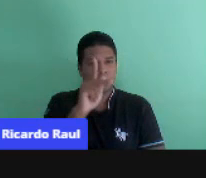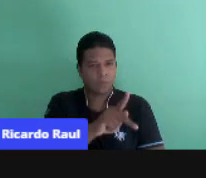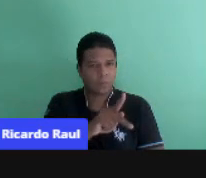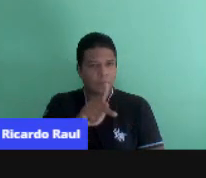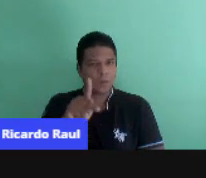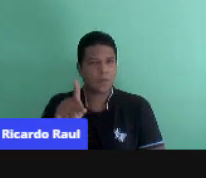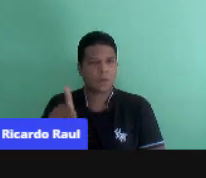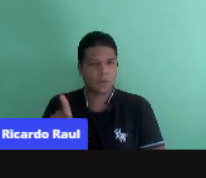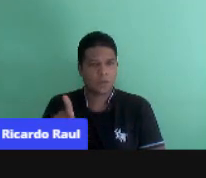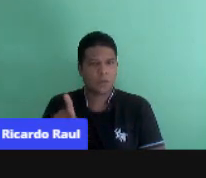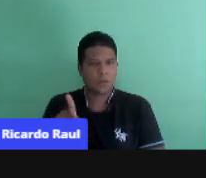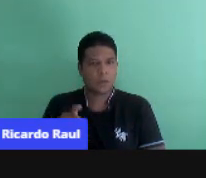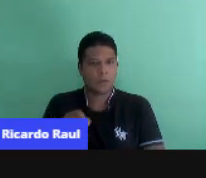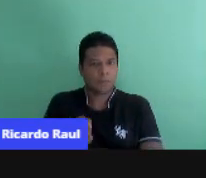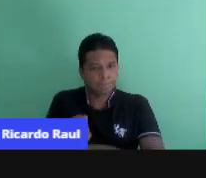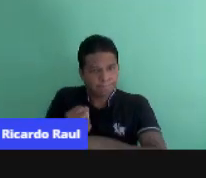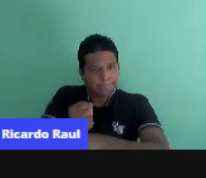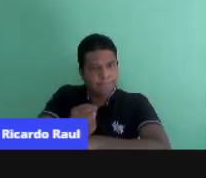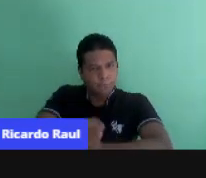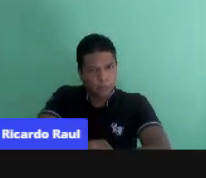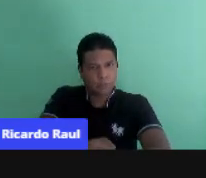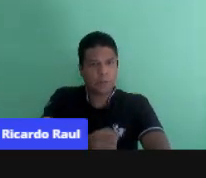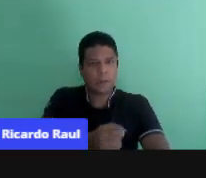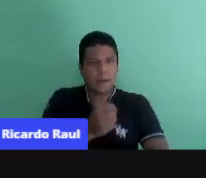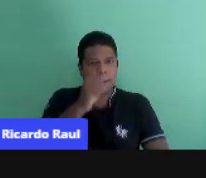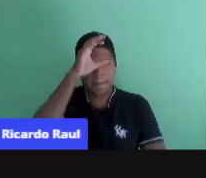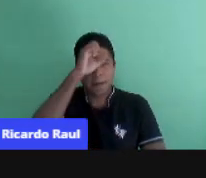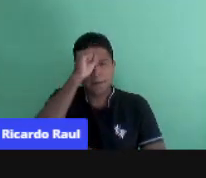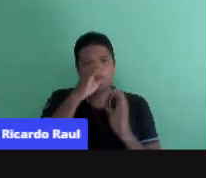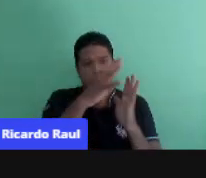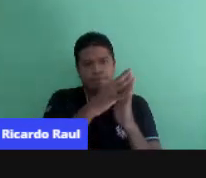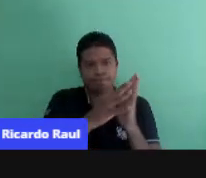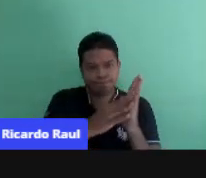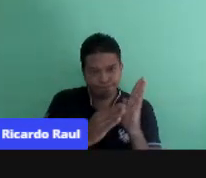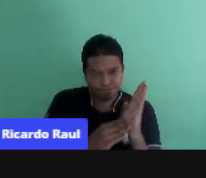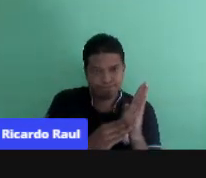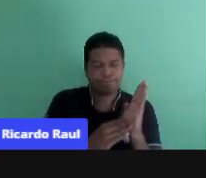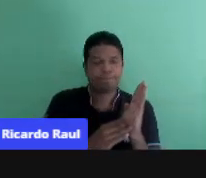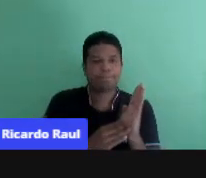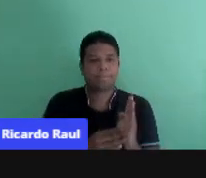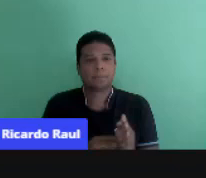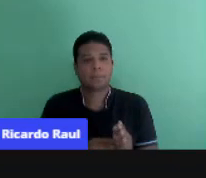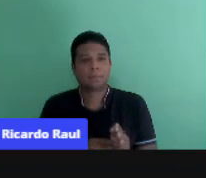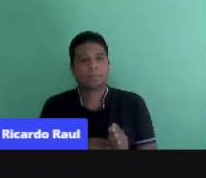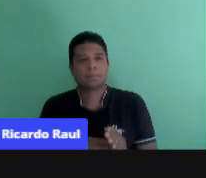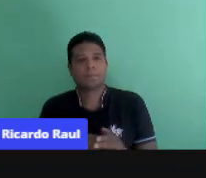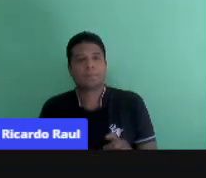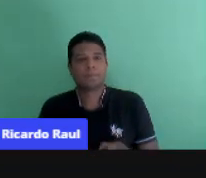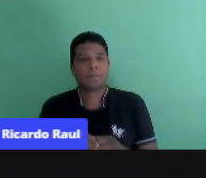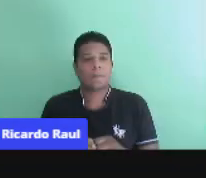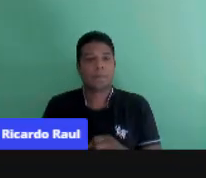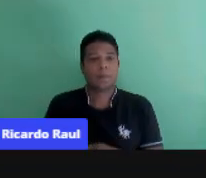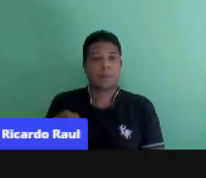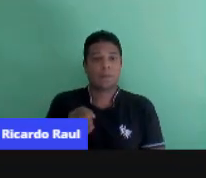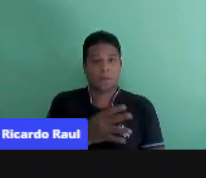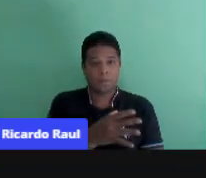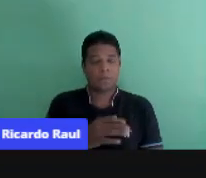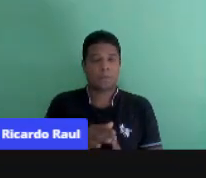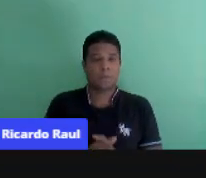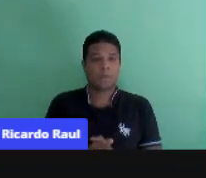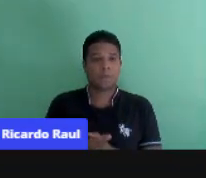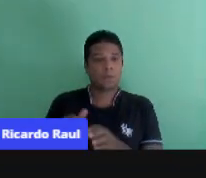se desdobram a aprender metodologias, instrumentos e técnicas novas para melhor atender aos